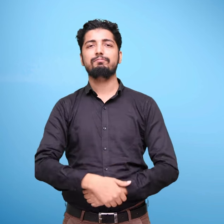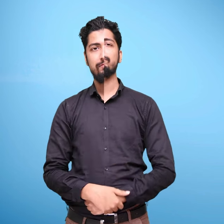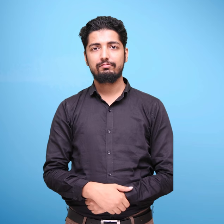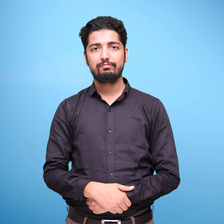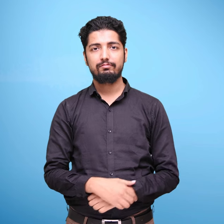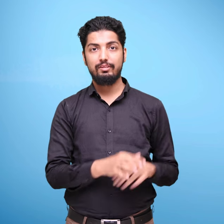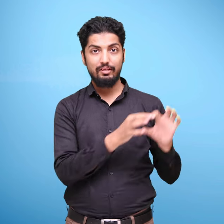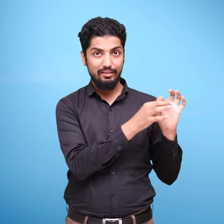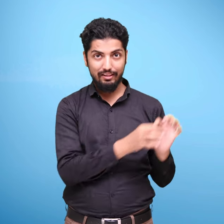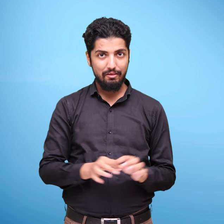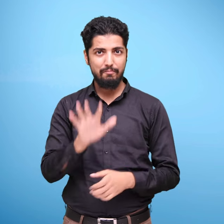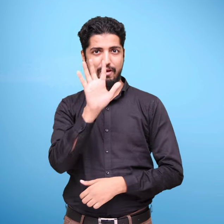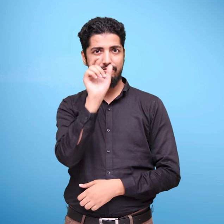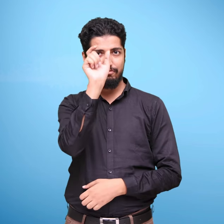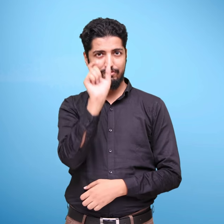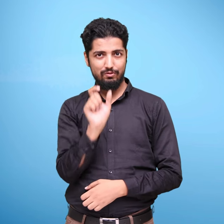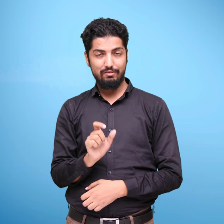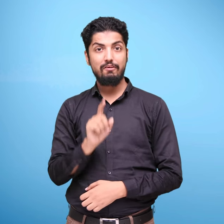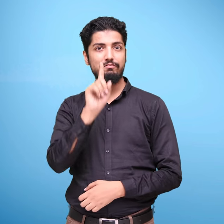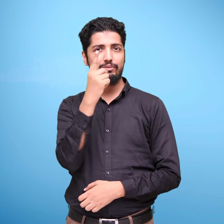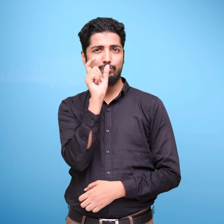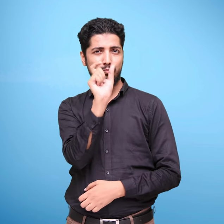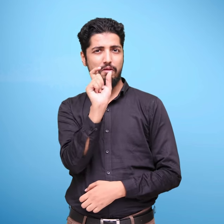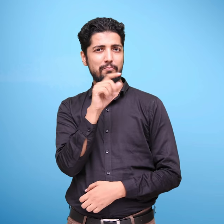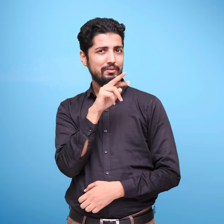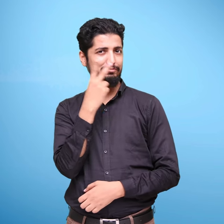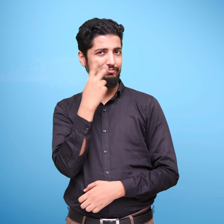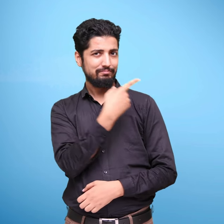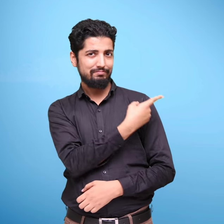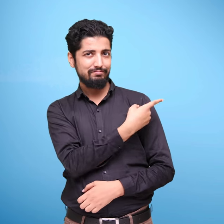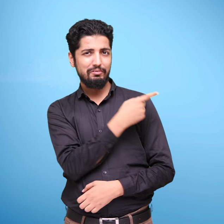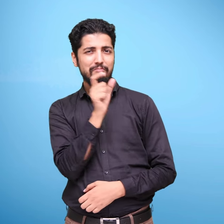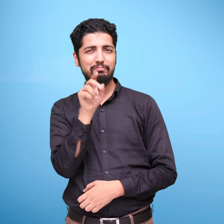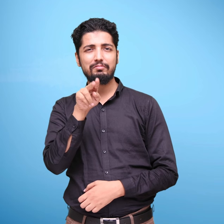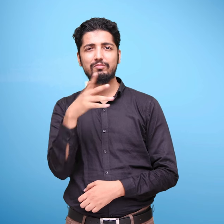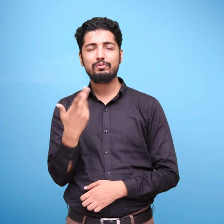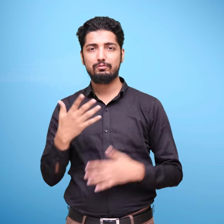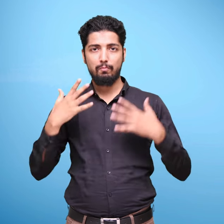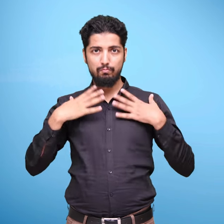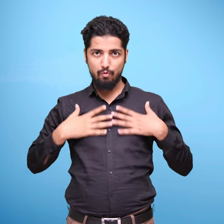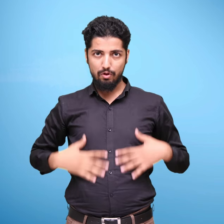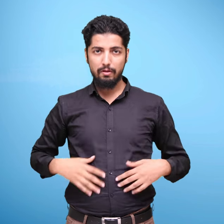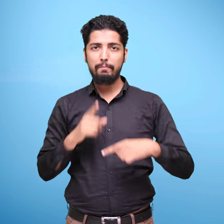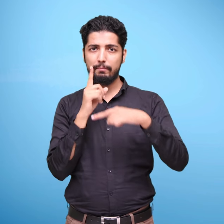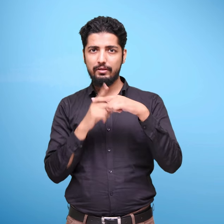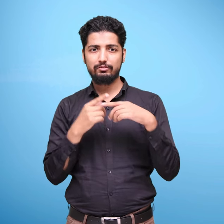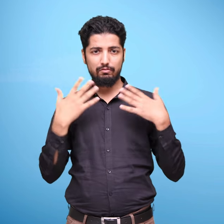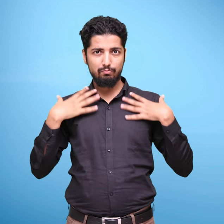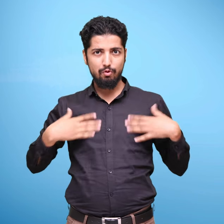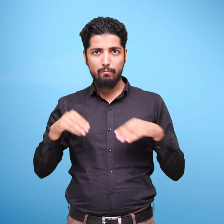एनसी एफ, एफ, एस सीखने के पाँच आयामों जैसे शारीरिक एवं गत्यात्मक,